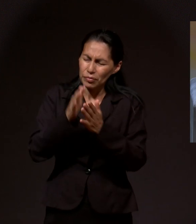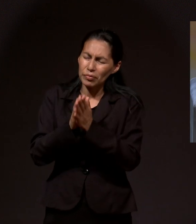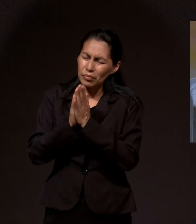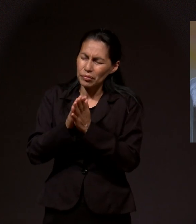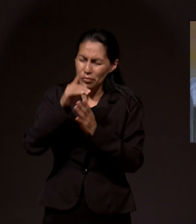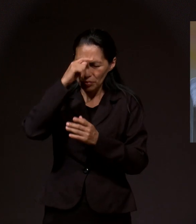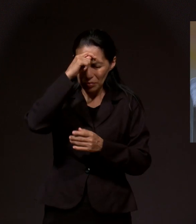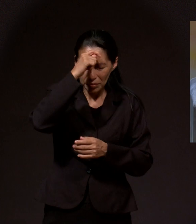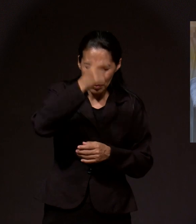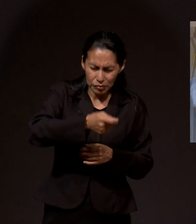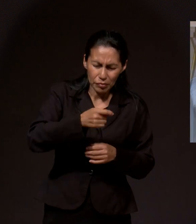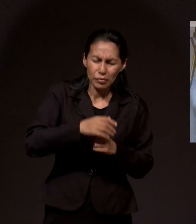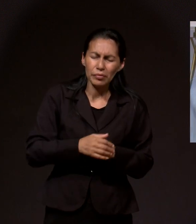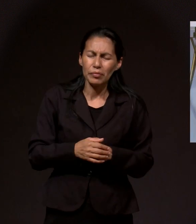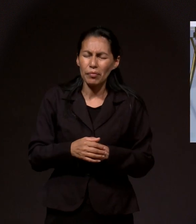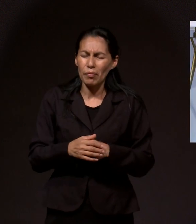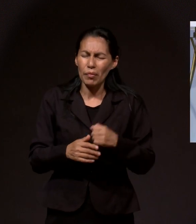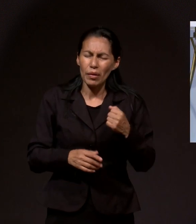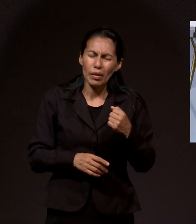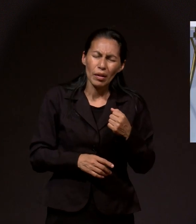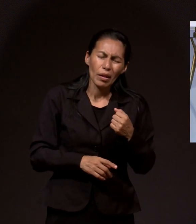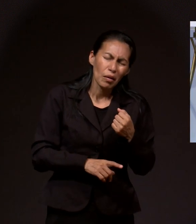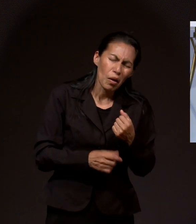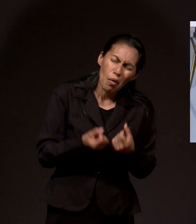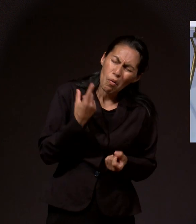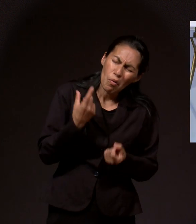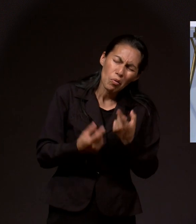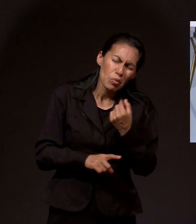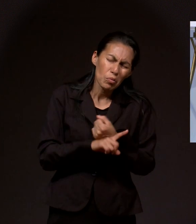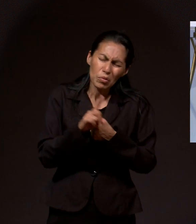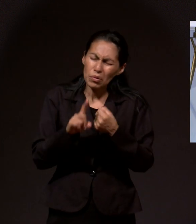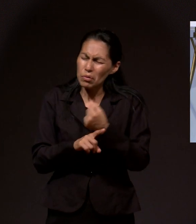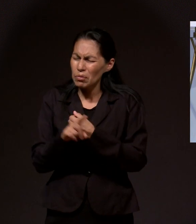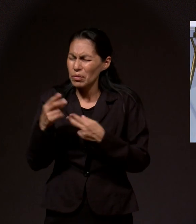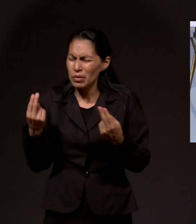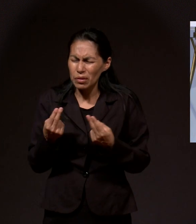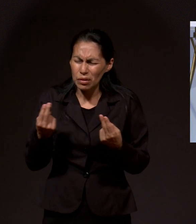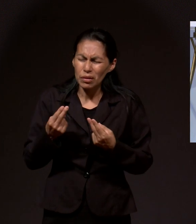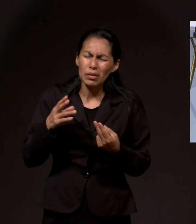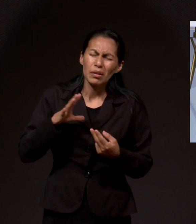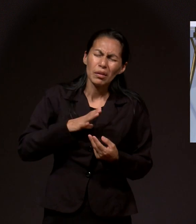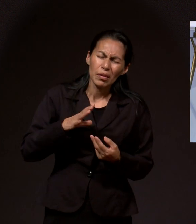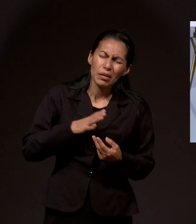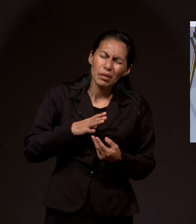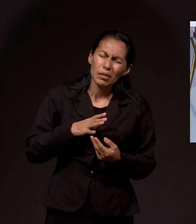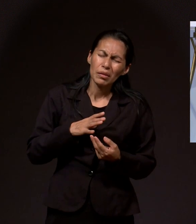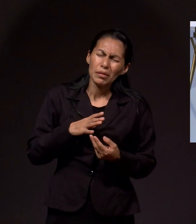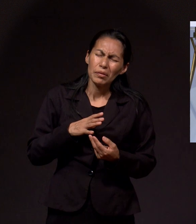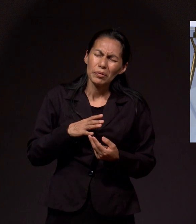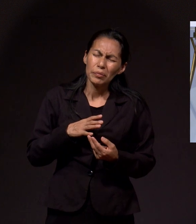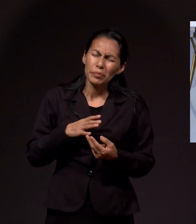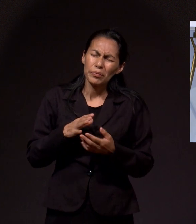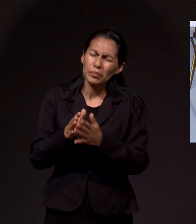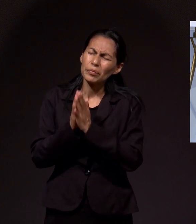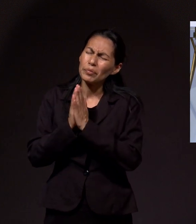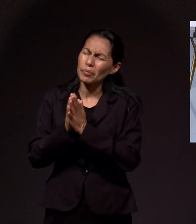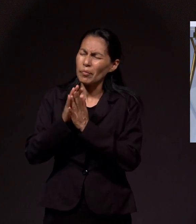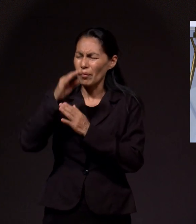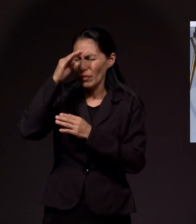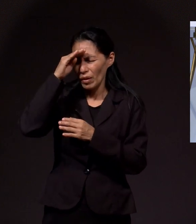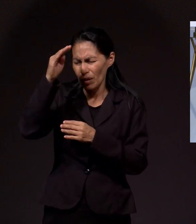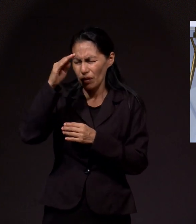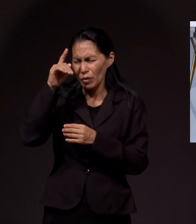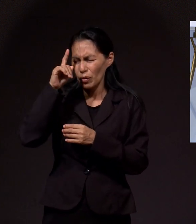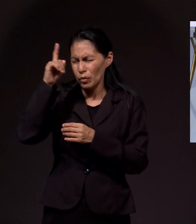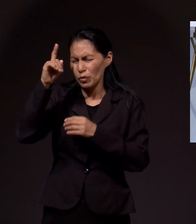en este momento, en sus problemas y necesidades y que puedan, aparte de solucionar sus problemas, Señor, puedan hacer